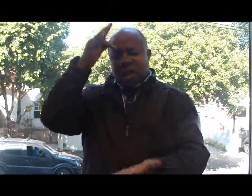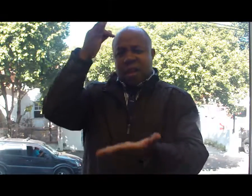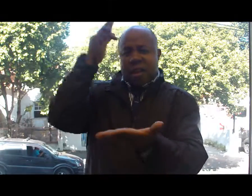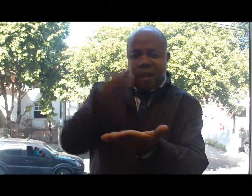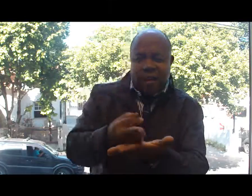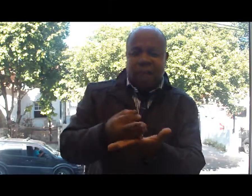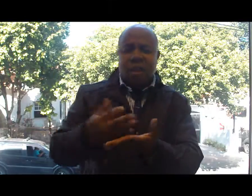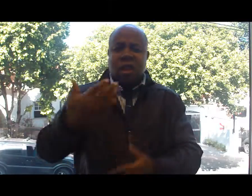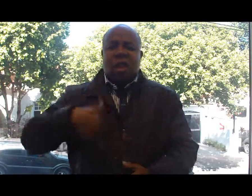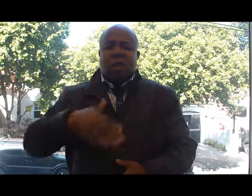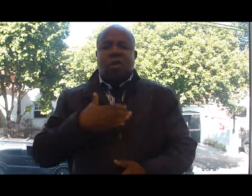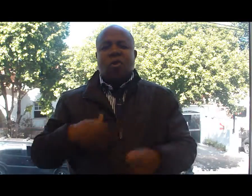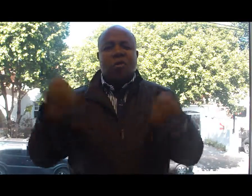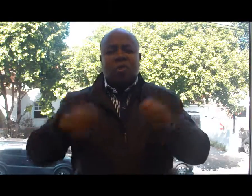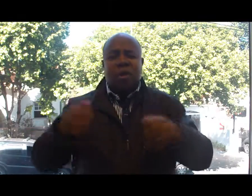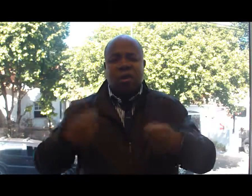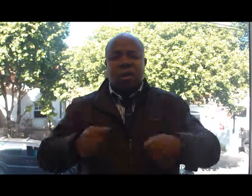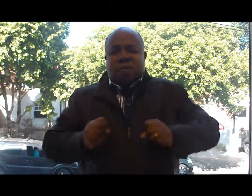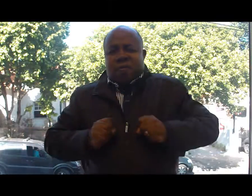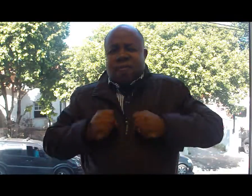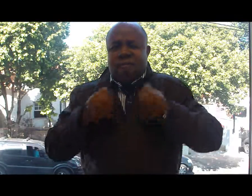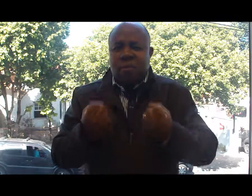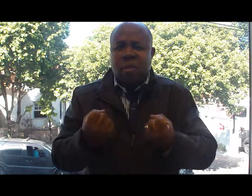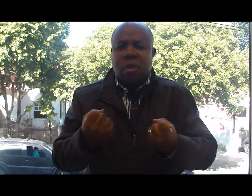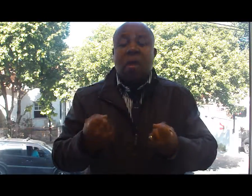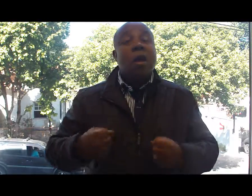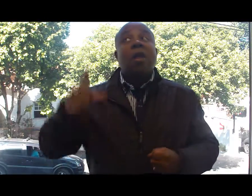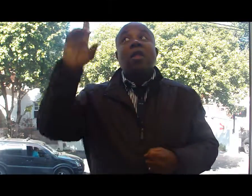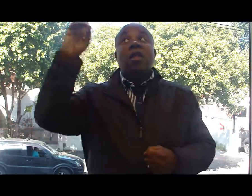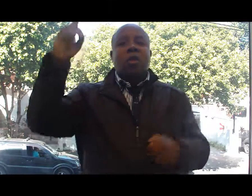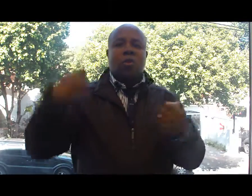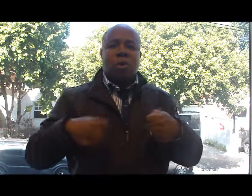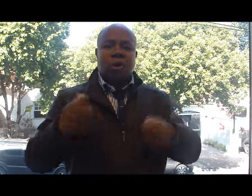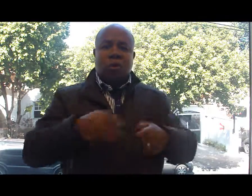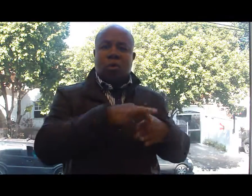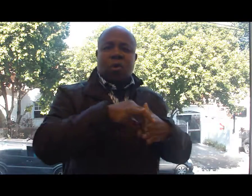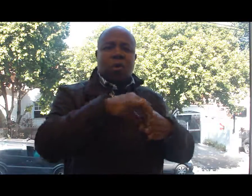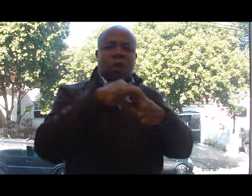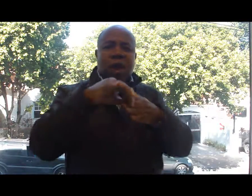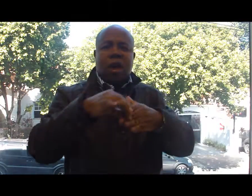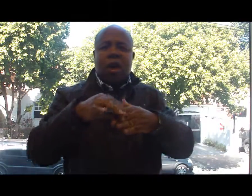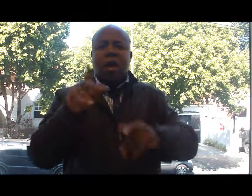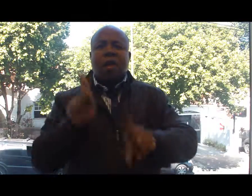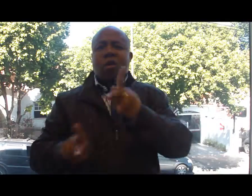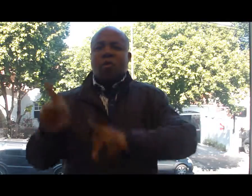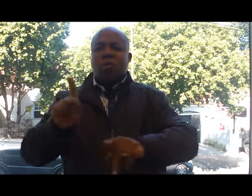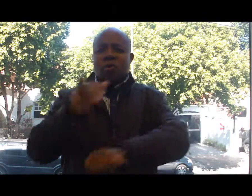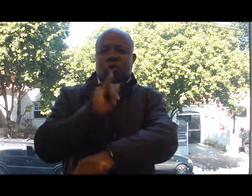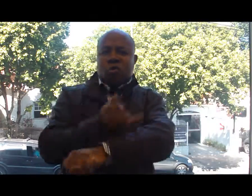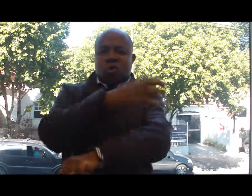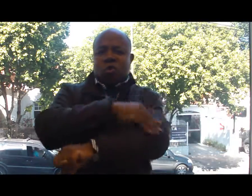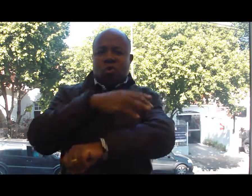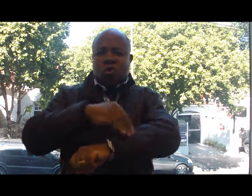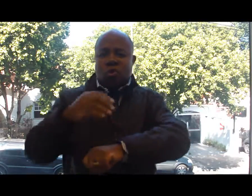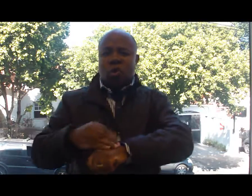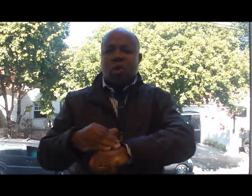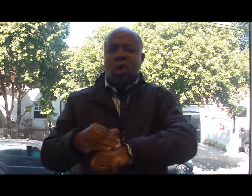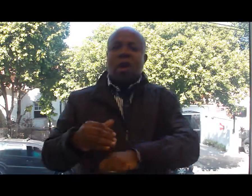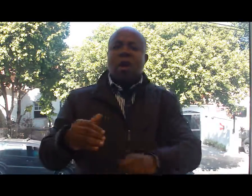desafiam a nossa fé e nos tiram do comodismo. Deus, ele precisou levar o povo de Judá para a